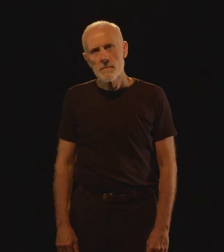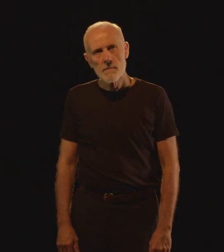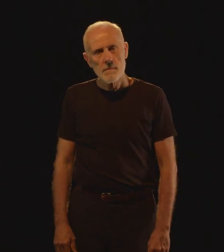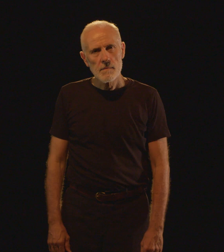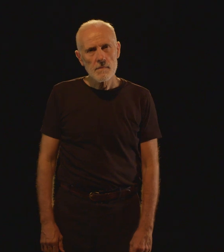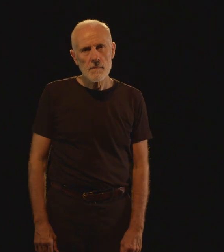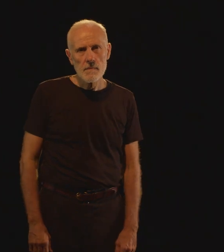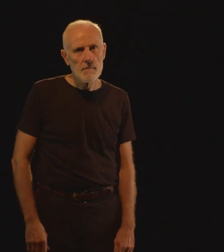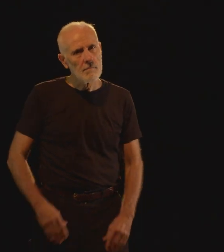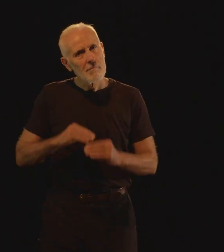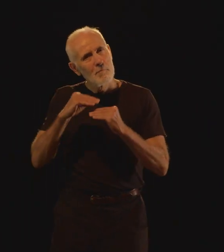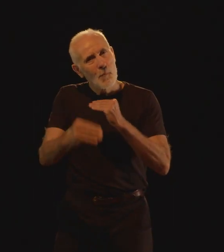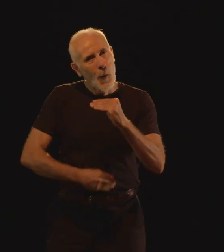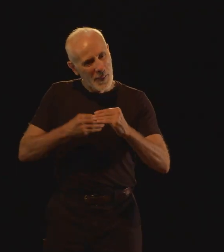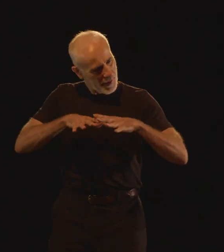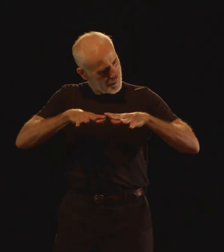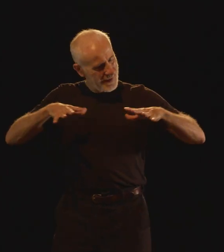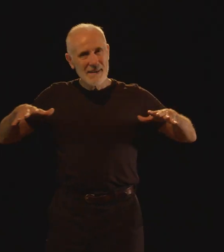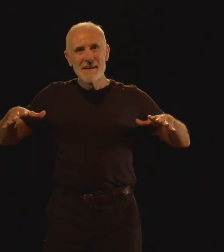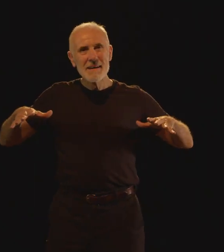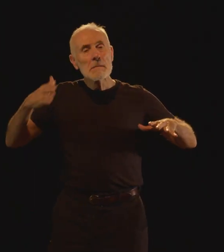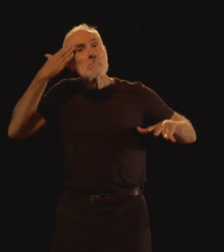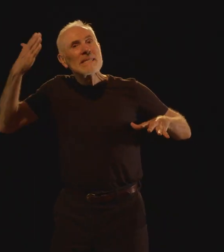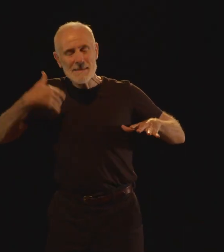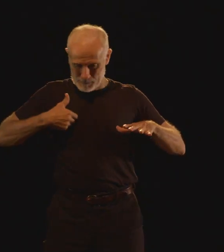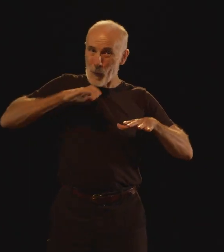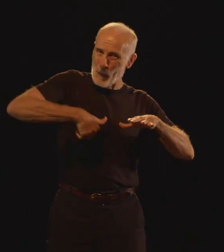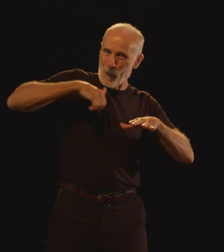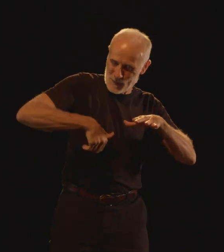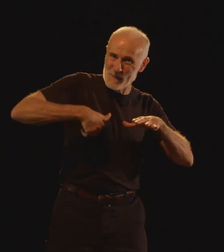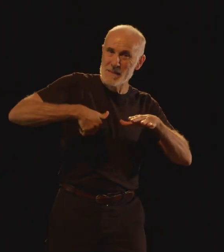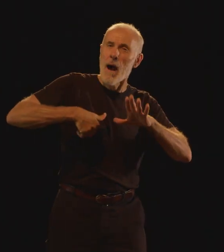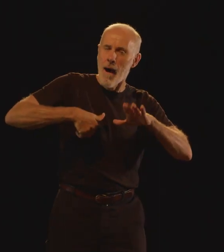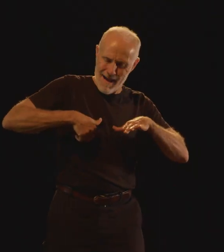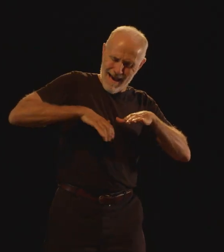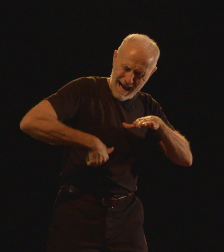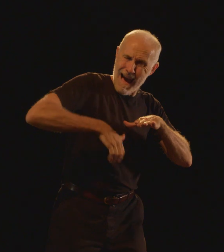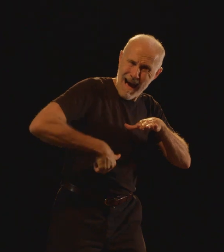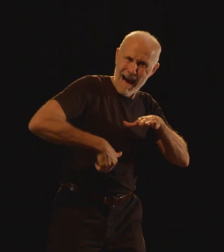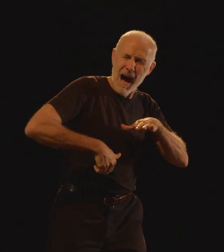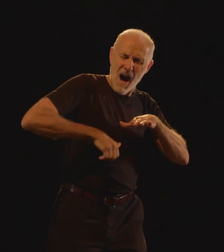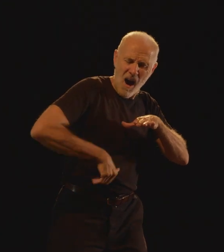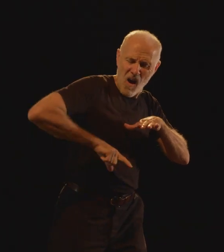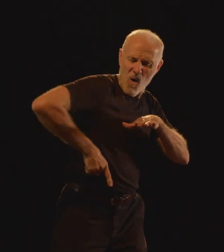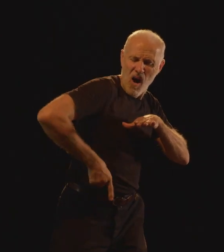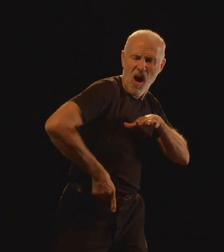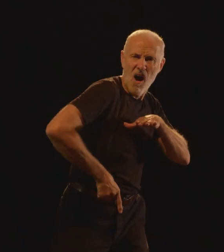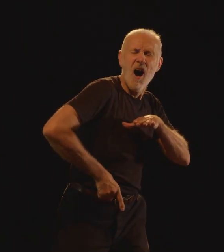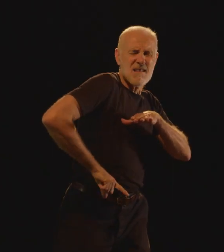Quand on creuse un trou par terre Et qu'on creuse assez profond Sûrement quand